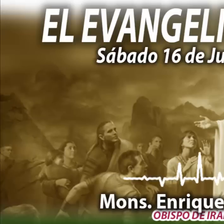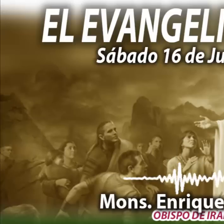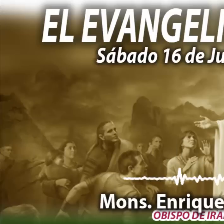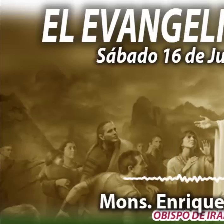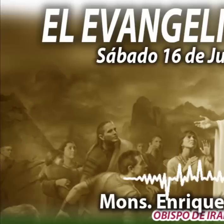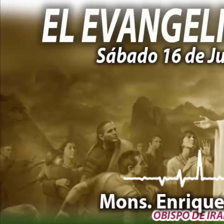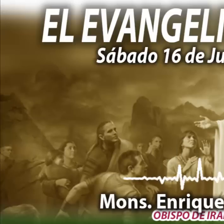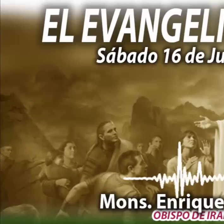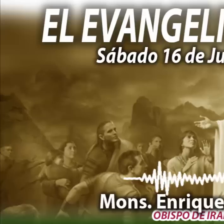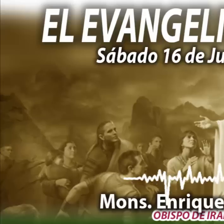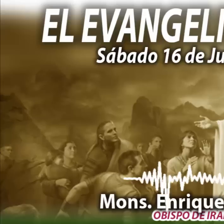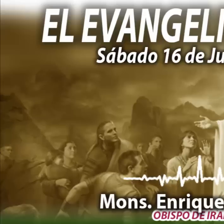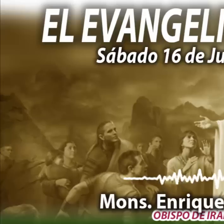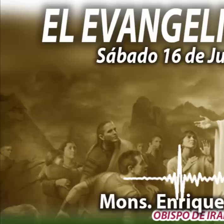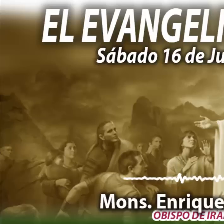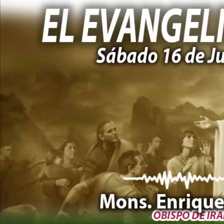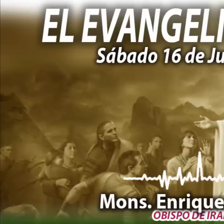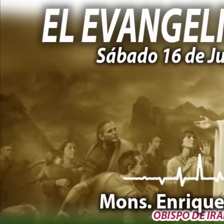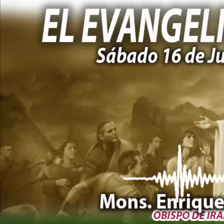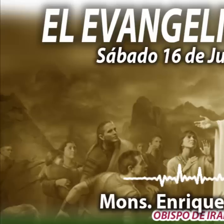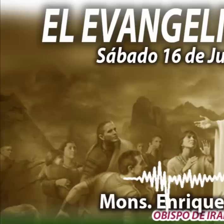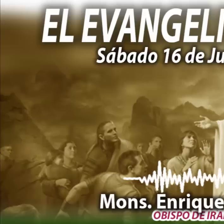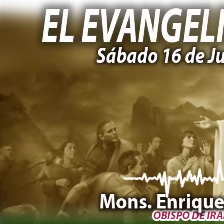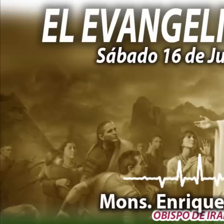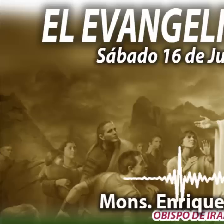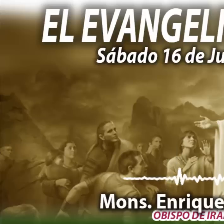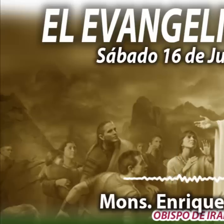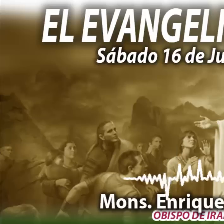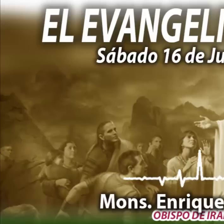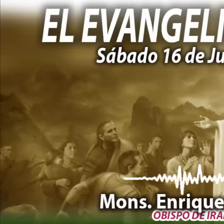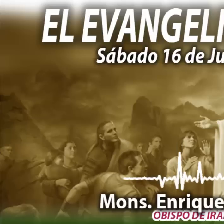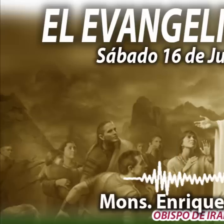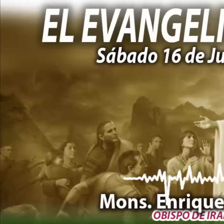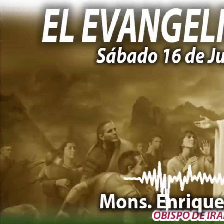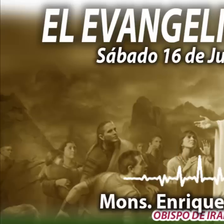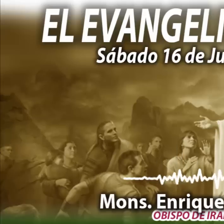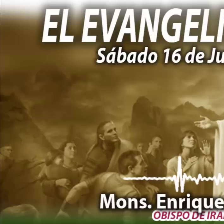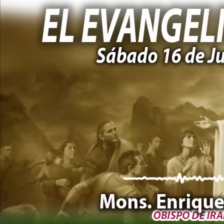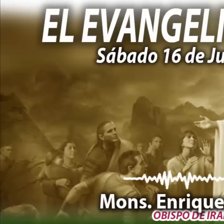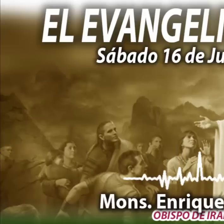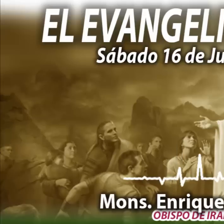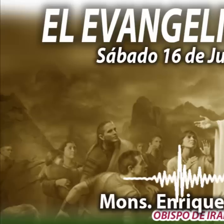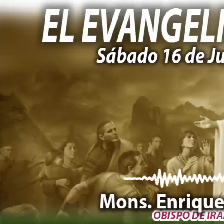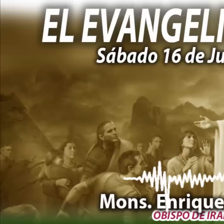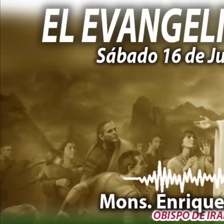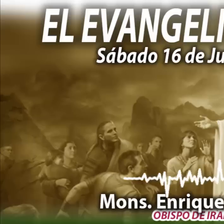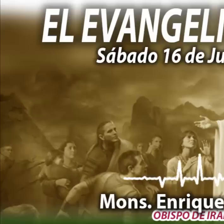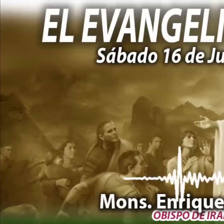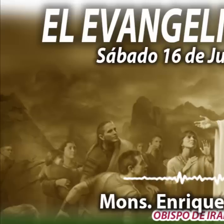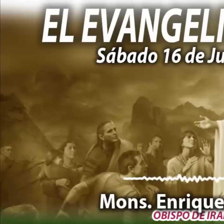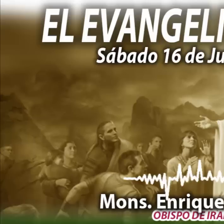Dispuso Dios en su sabiduría, revelarse a sí mismo y dar a conocer el misterio de su voluntad.